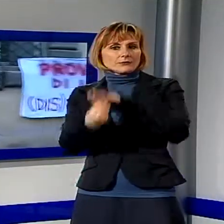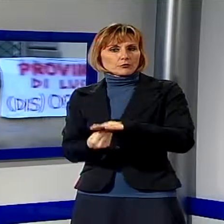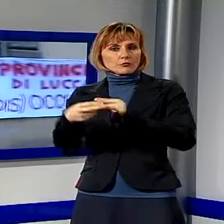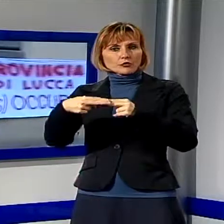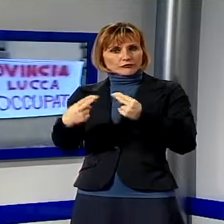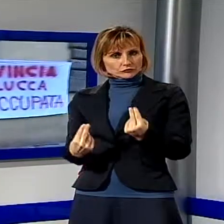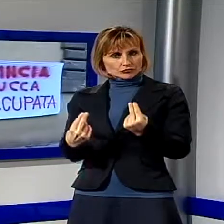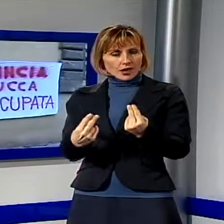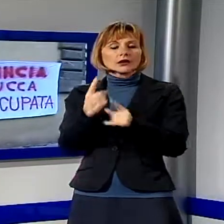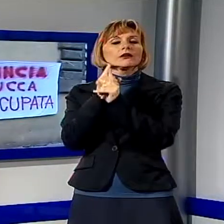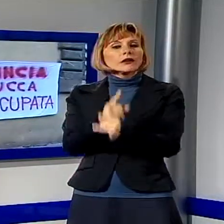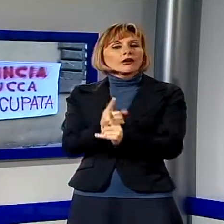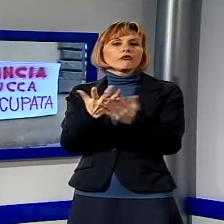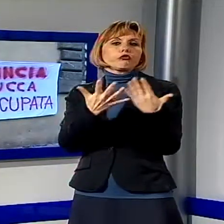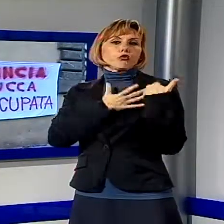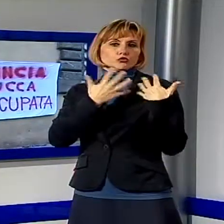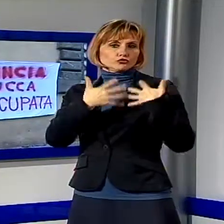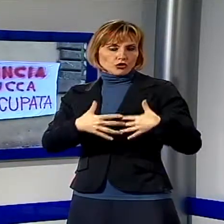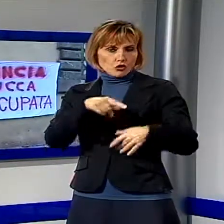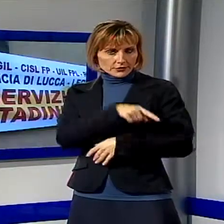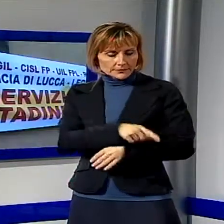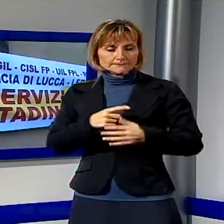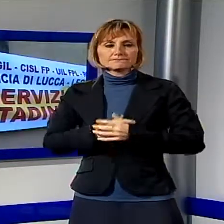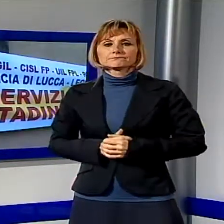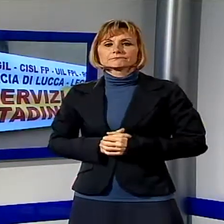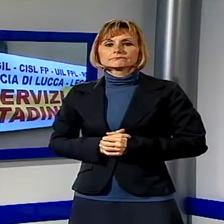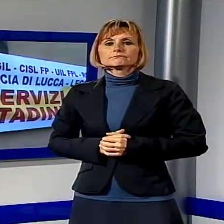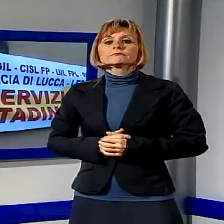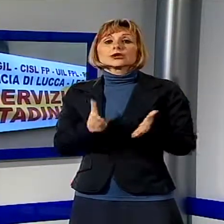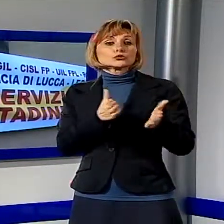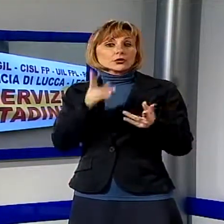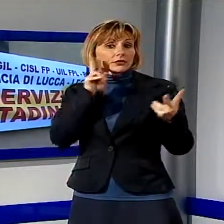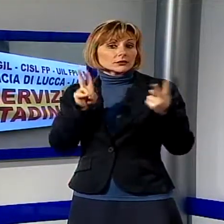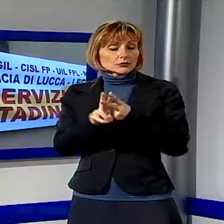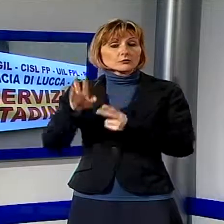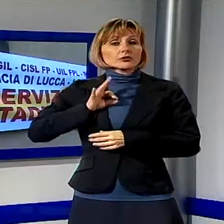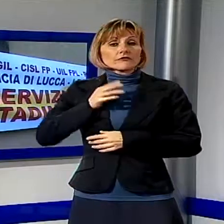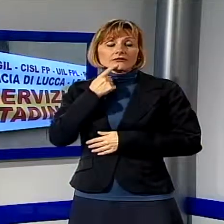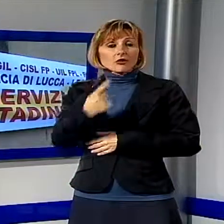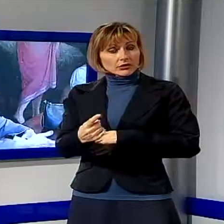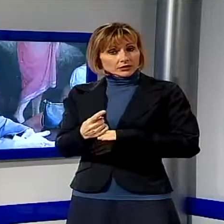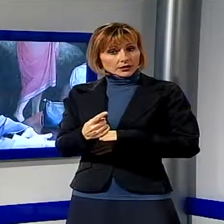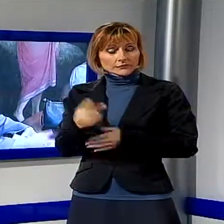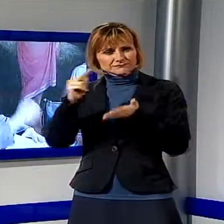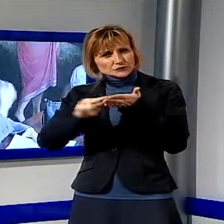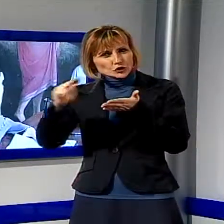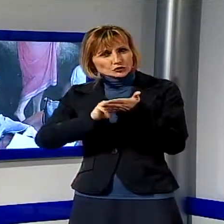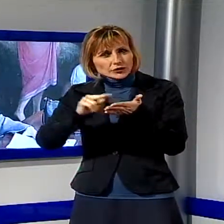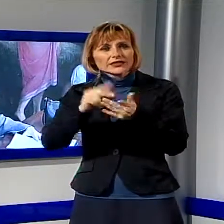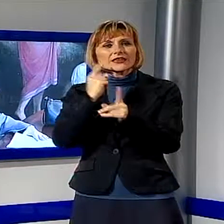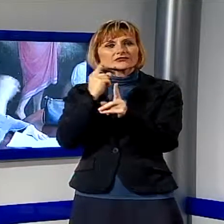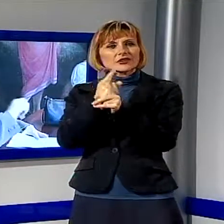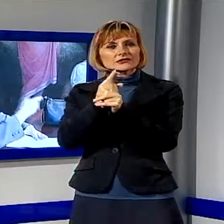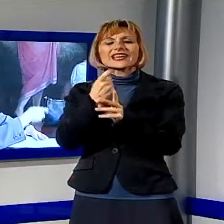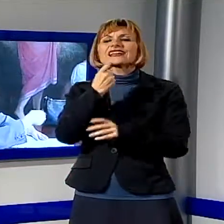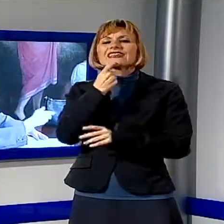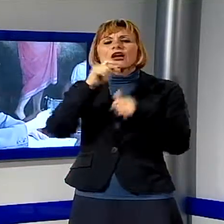delle funzioni loro assegnate. Nel corso dell'incontro la prefetto Giovanna Cagliostro ha sottolineato la necessità che le professionalità già